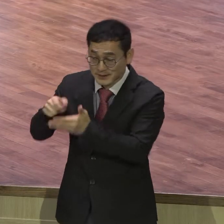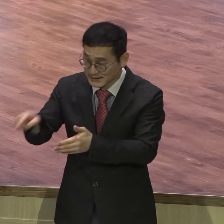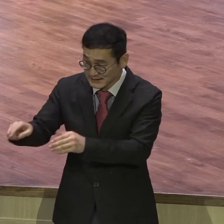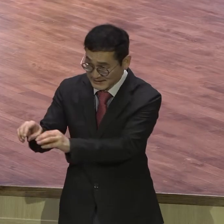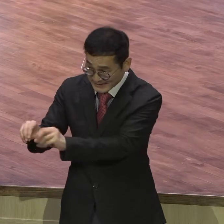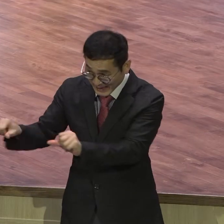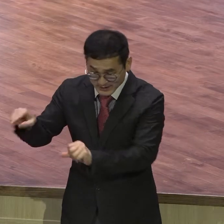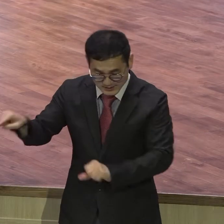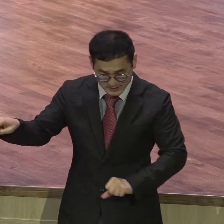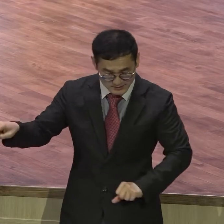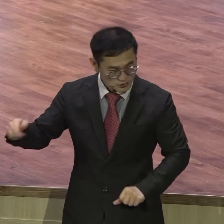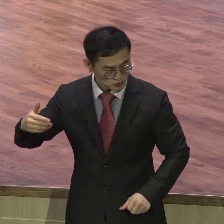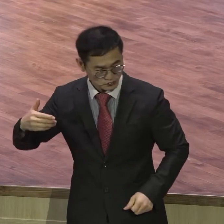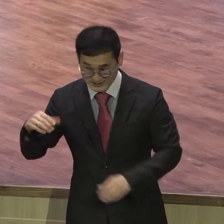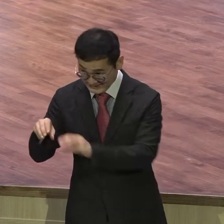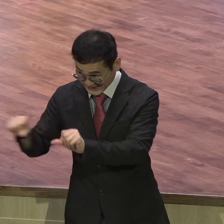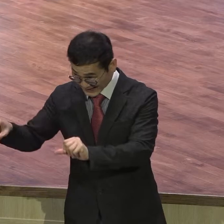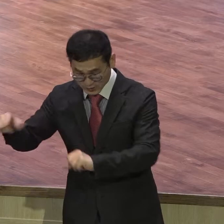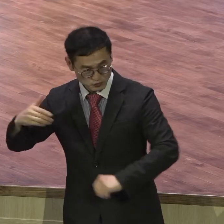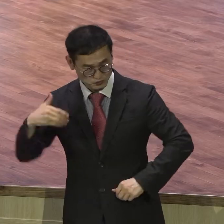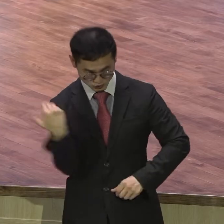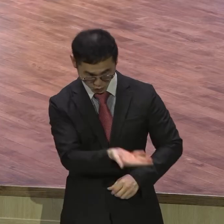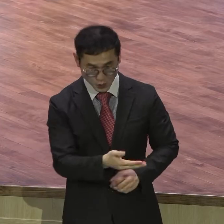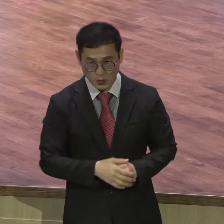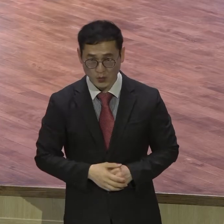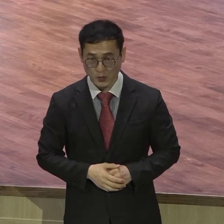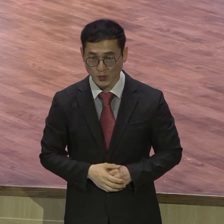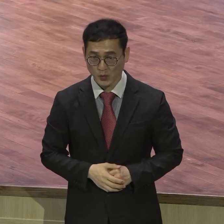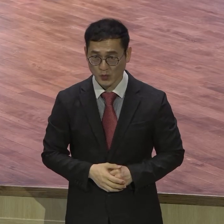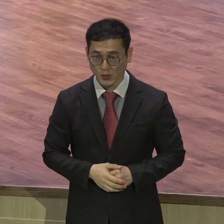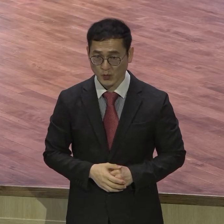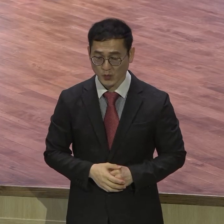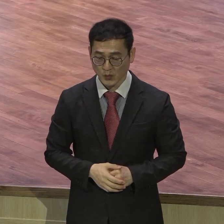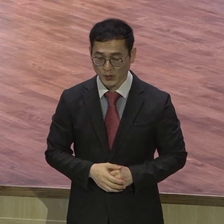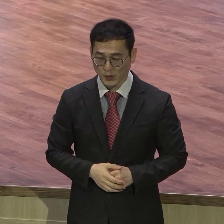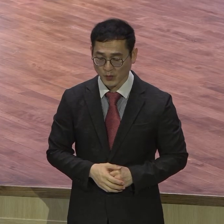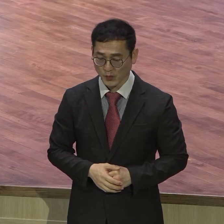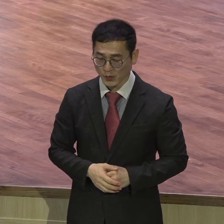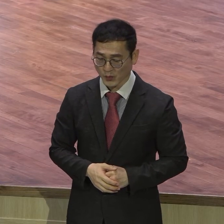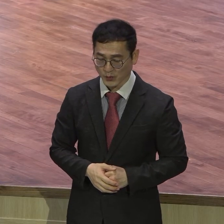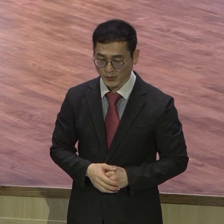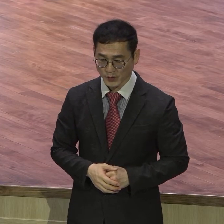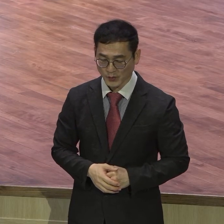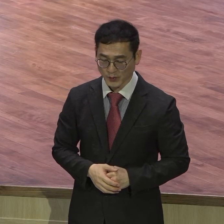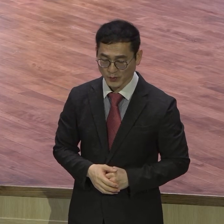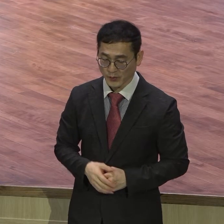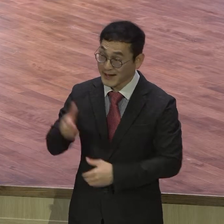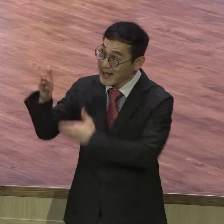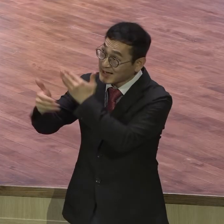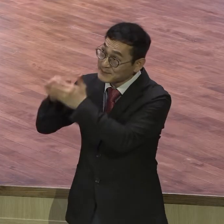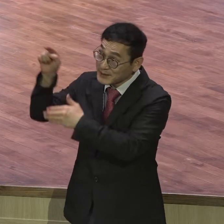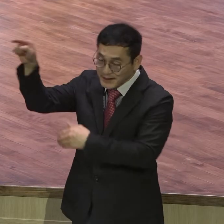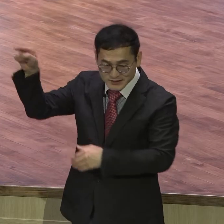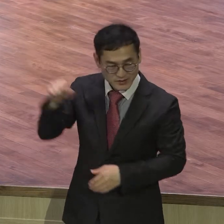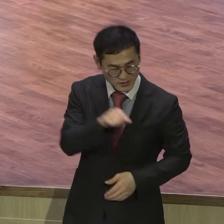두여선 적 너희 조상의 하나님 여호와께서 너희에게 이러신 대로 올라가서 차지하라.